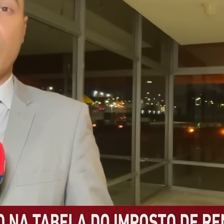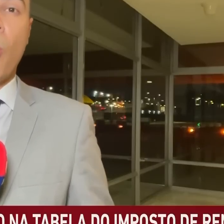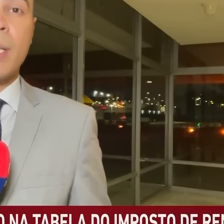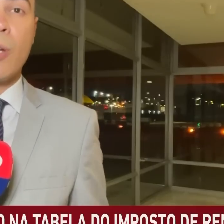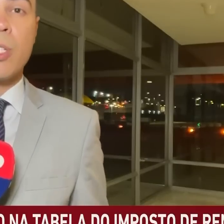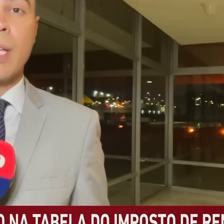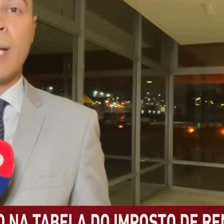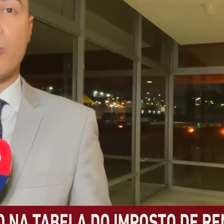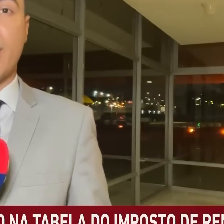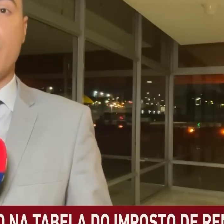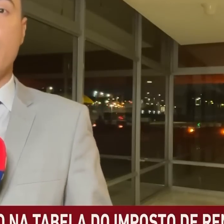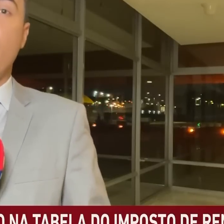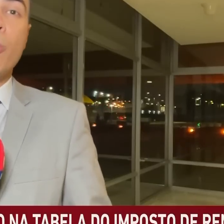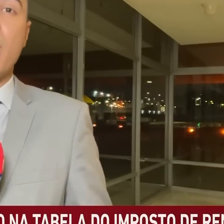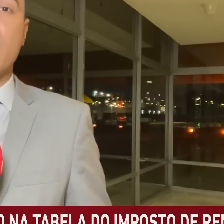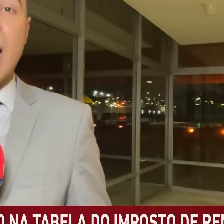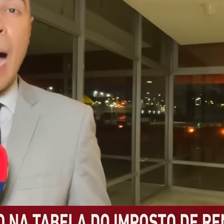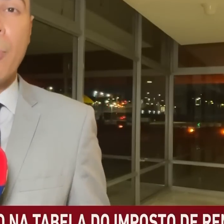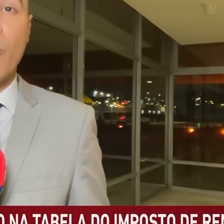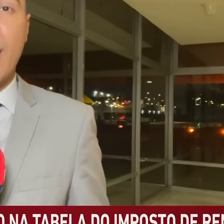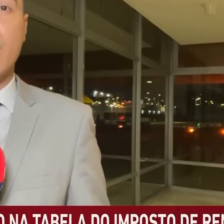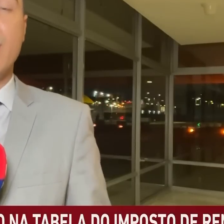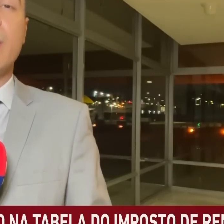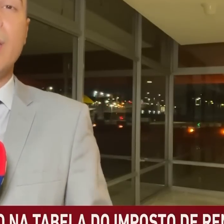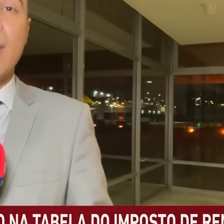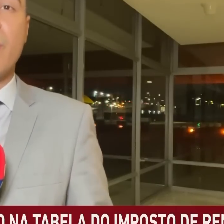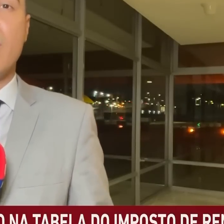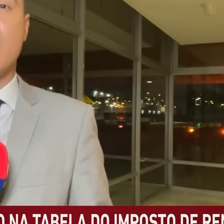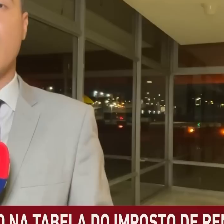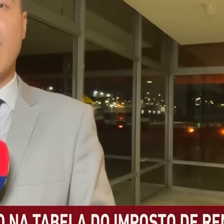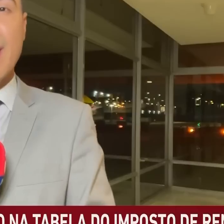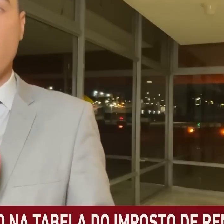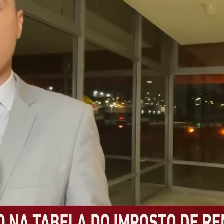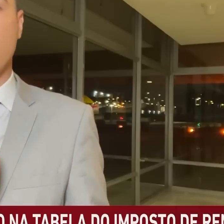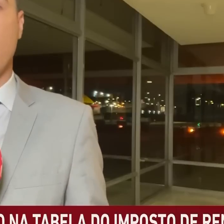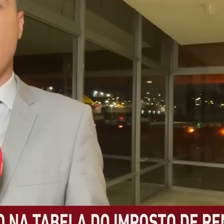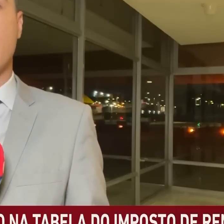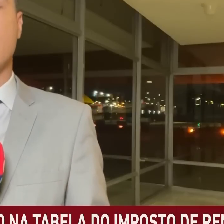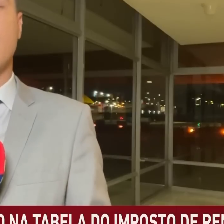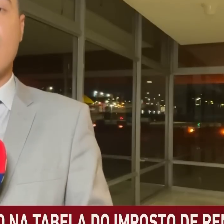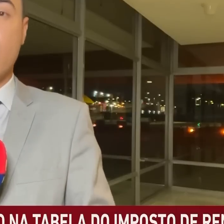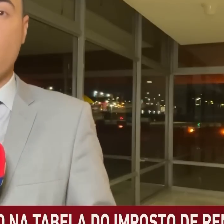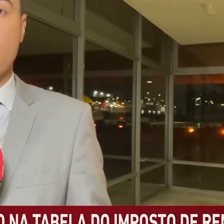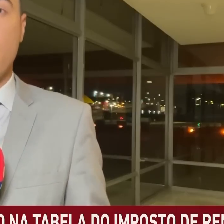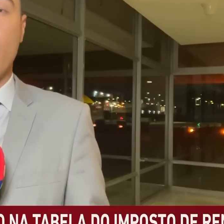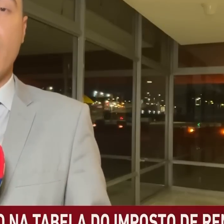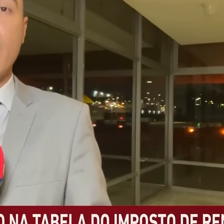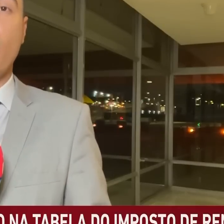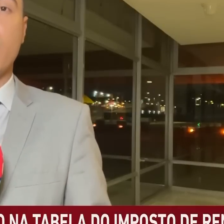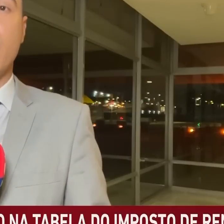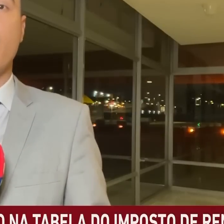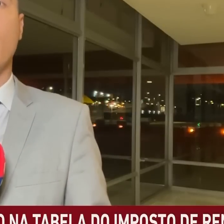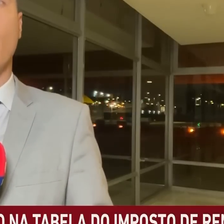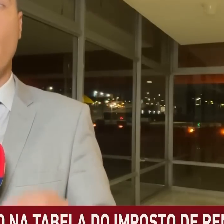retorna ao Senado, já que tinha uma urgência aprovada e deve ser reduzido essa discussão,